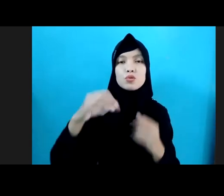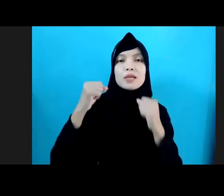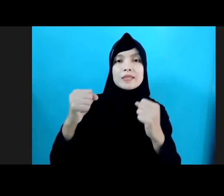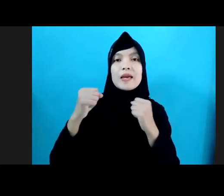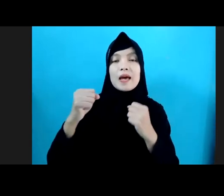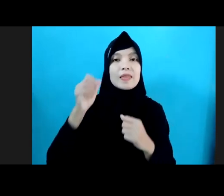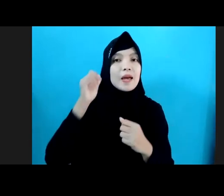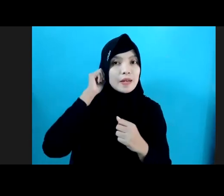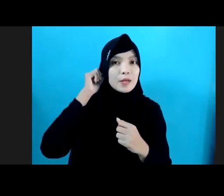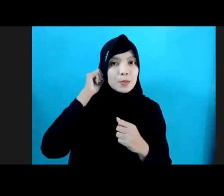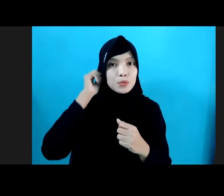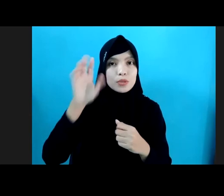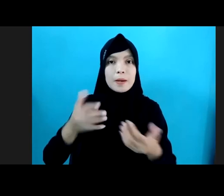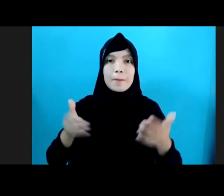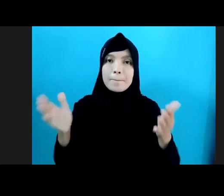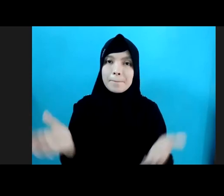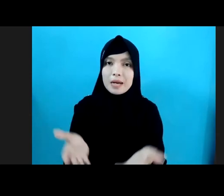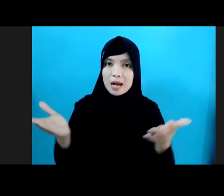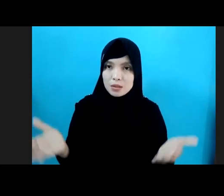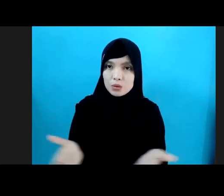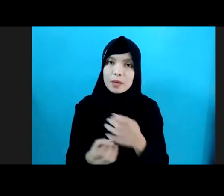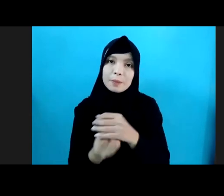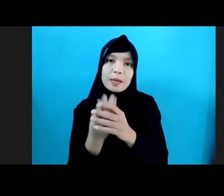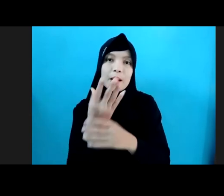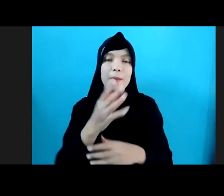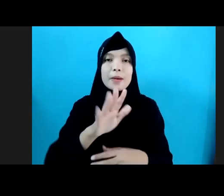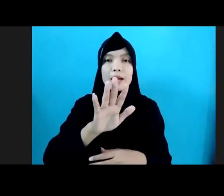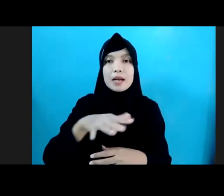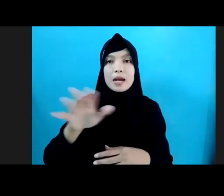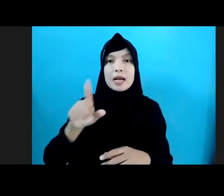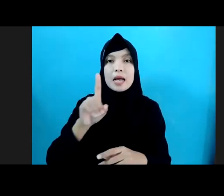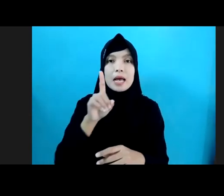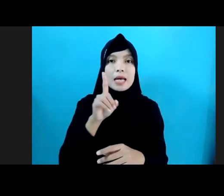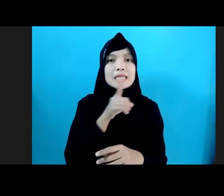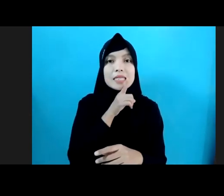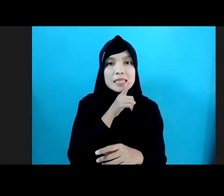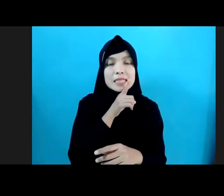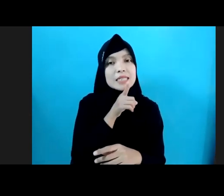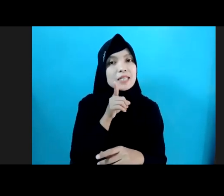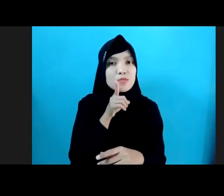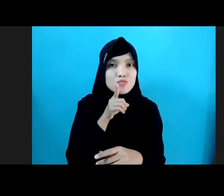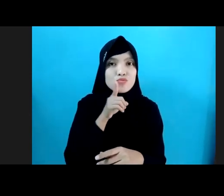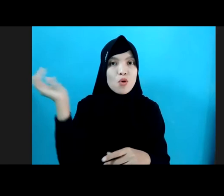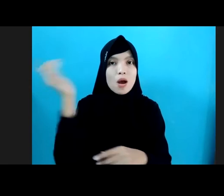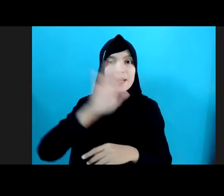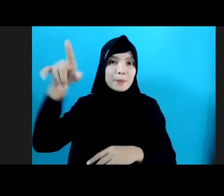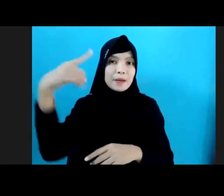dan pengasuhan pengembangan anak usia seribu hari pertama kelahiran 2.